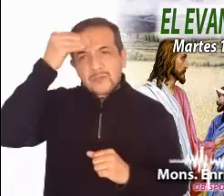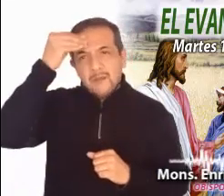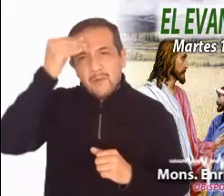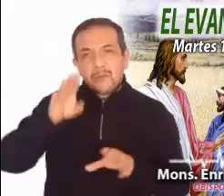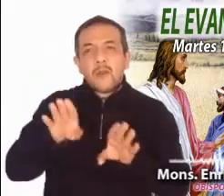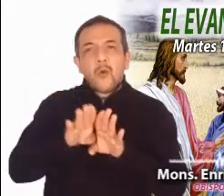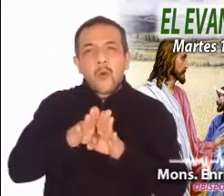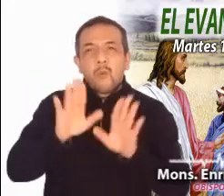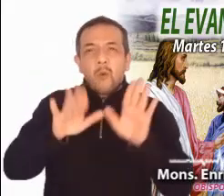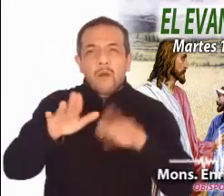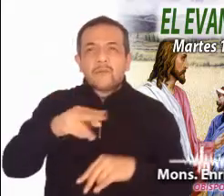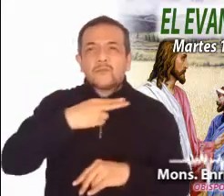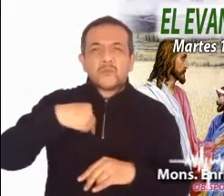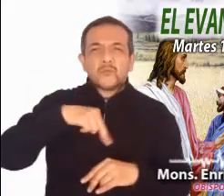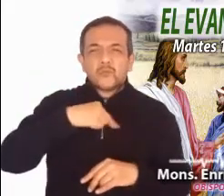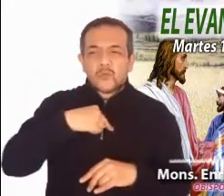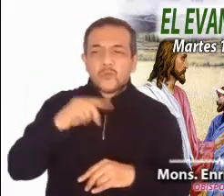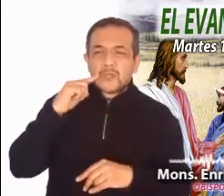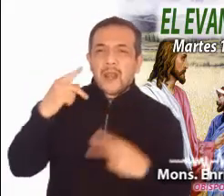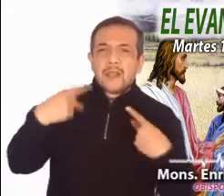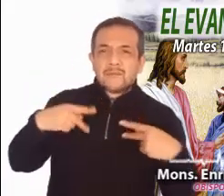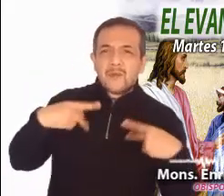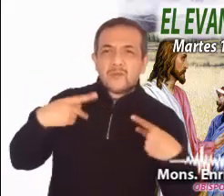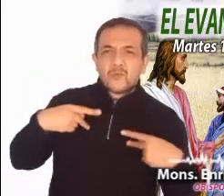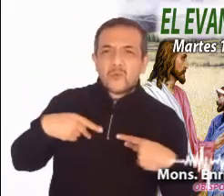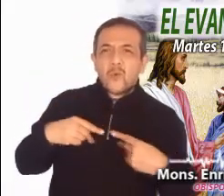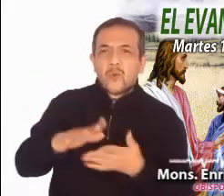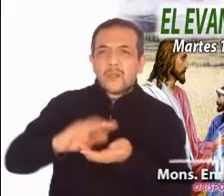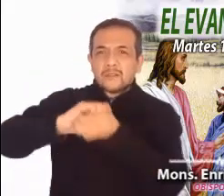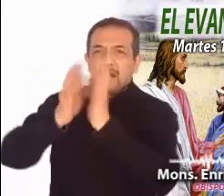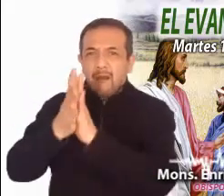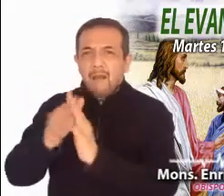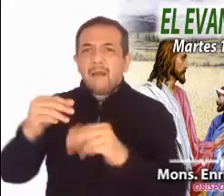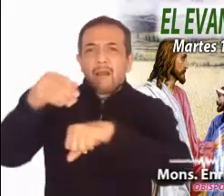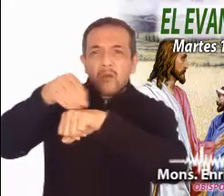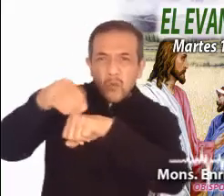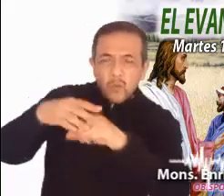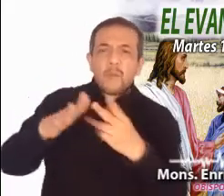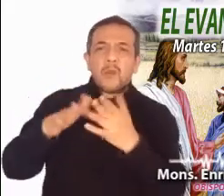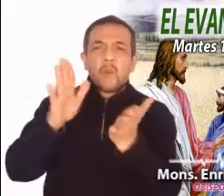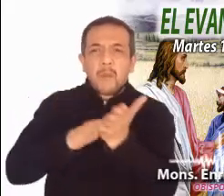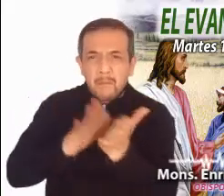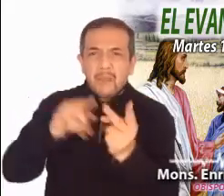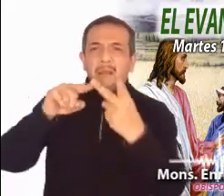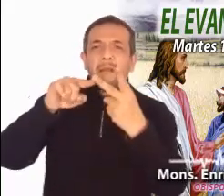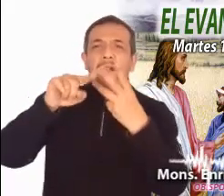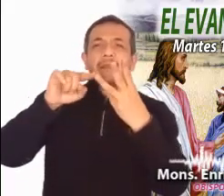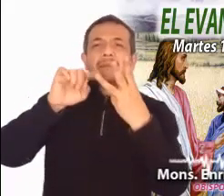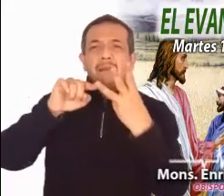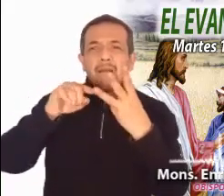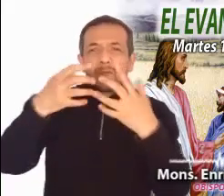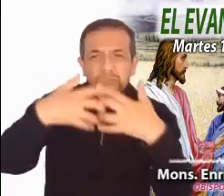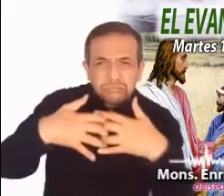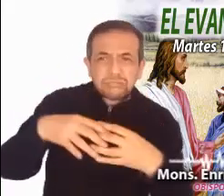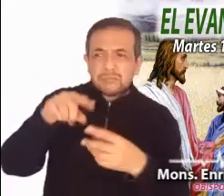nuestros días, donde muchas veces las personas quedan reducidas a meros números, a papeles y a engranes, dentro de una gran